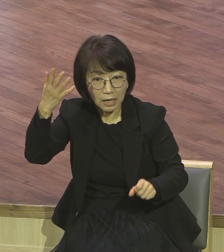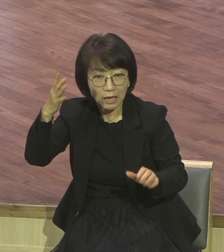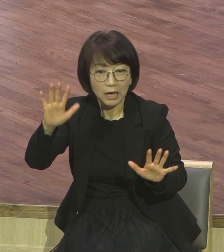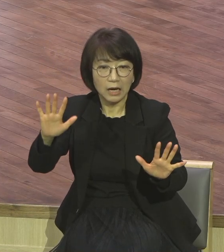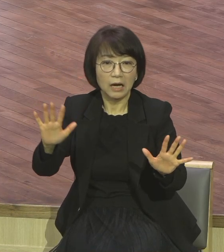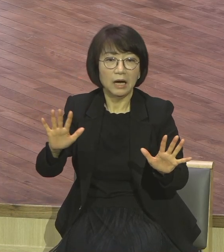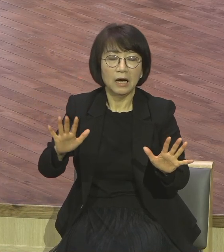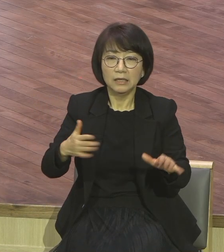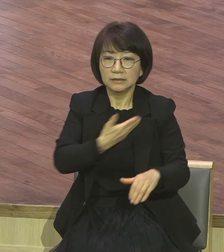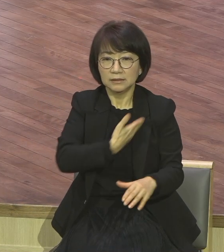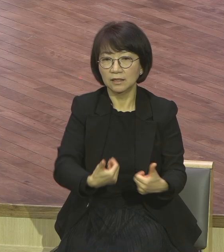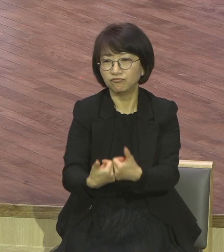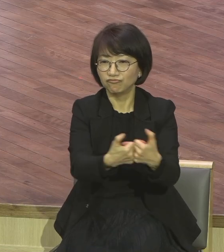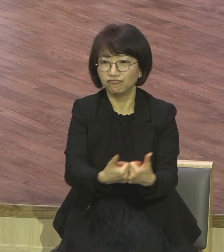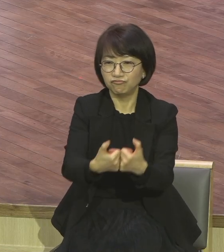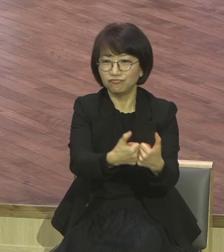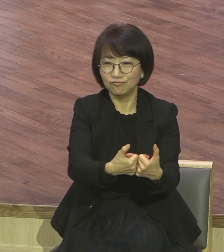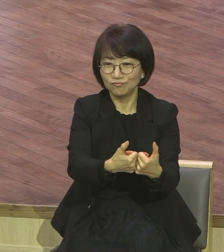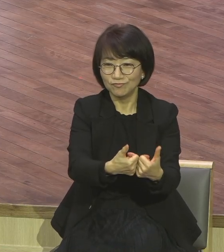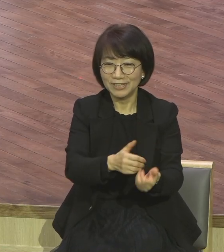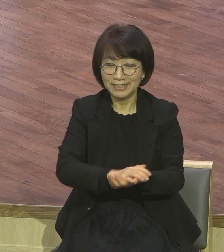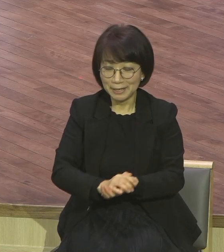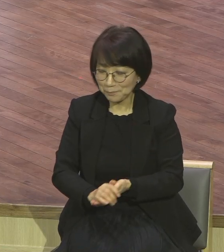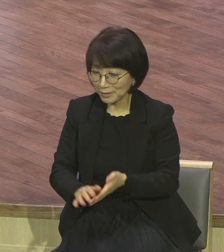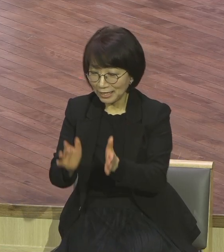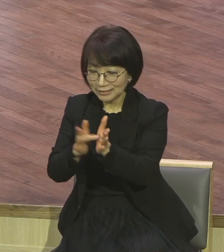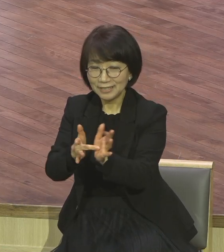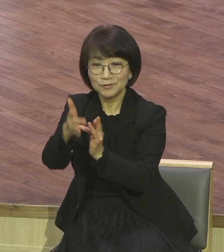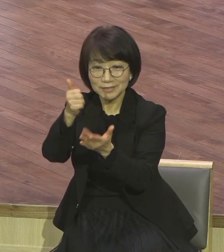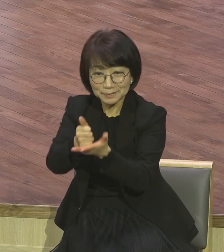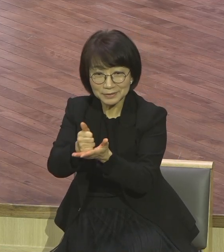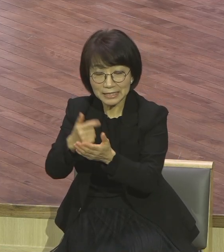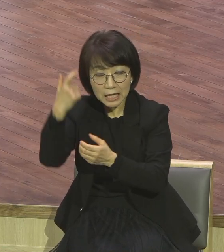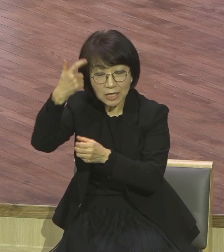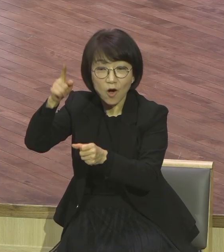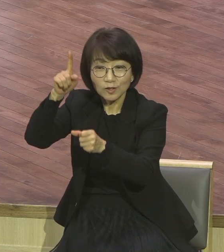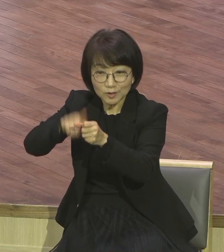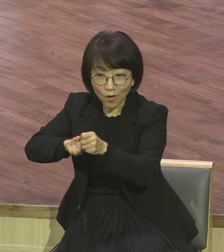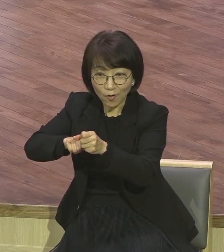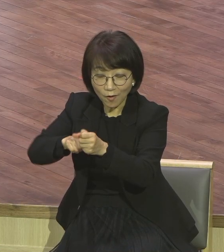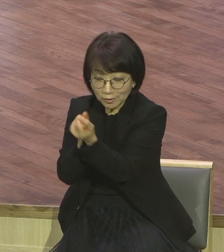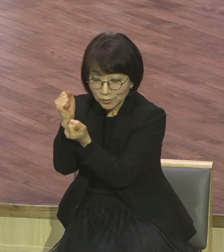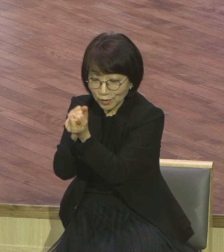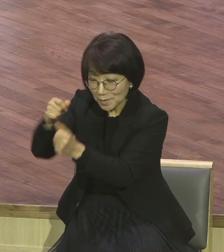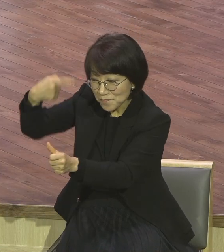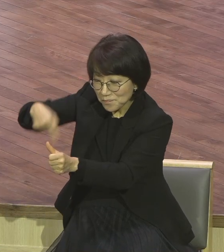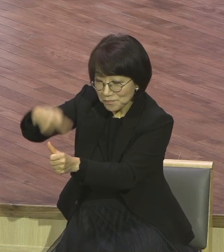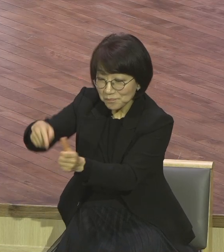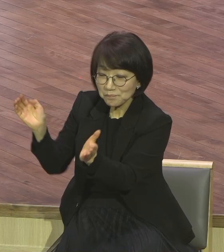이런 영적 말씀하신데 제자들은 계속해서 계속해서 음식이 육신적인 것